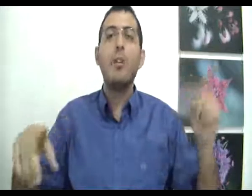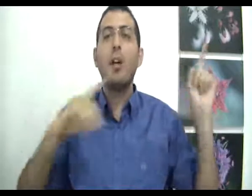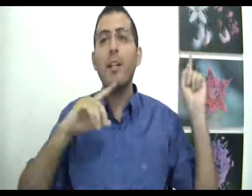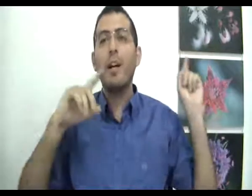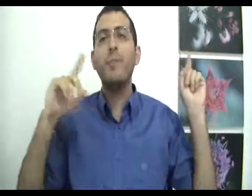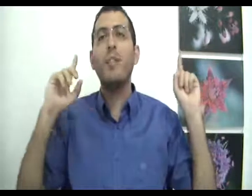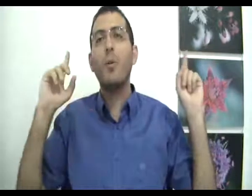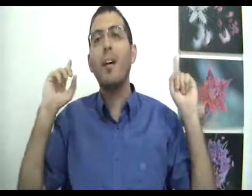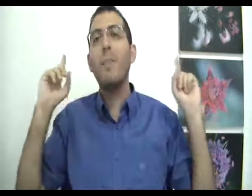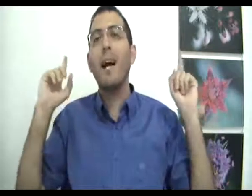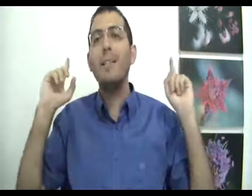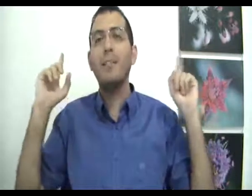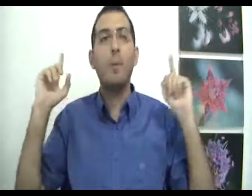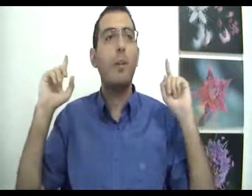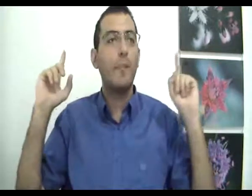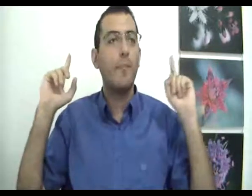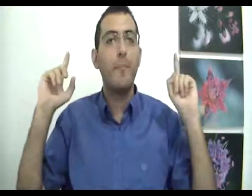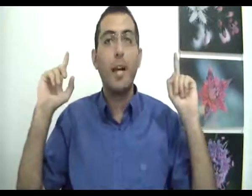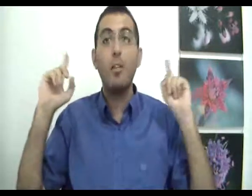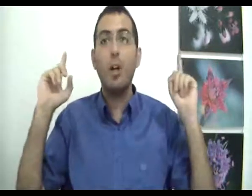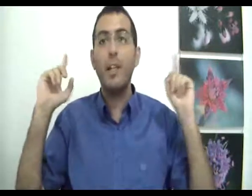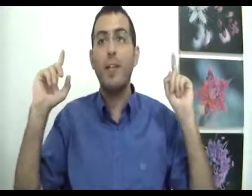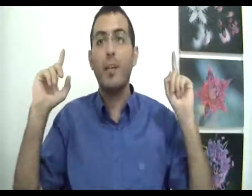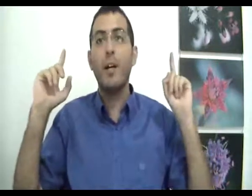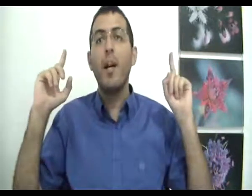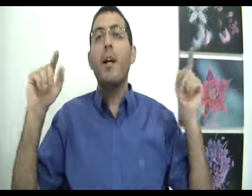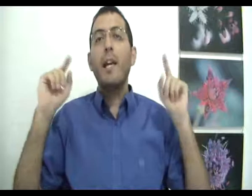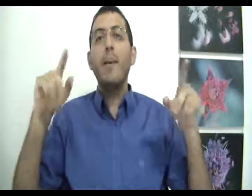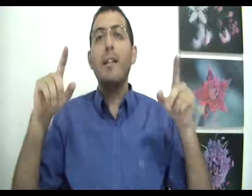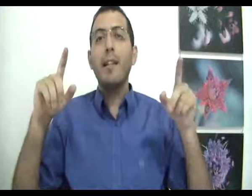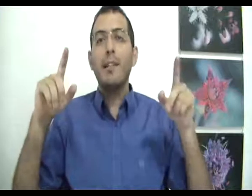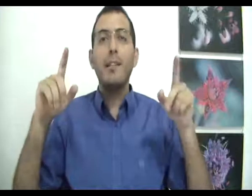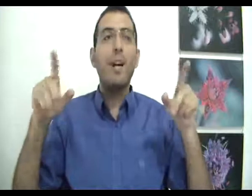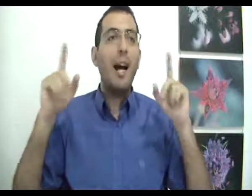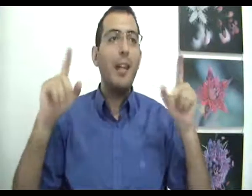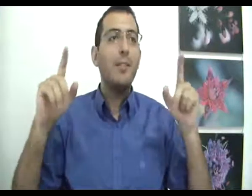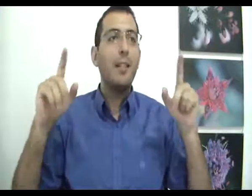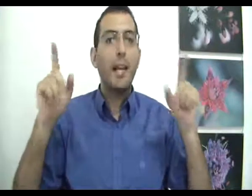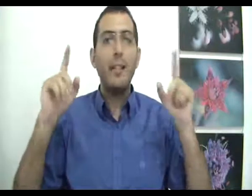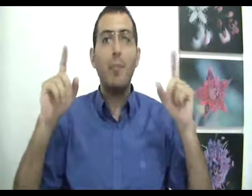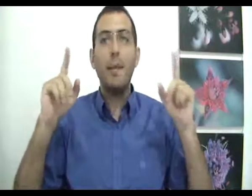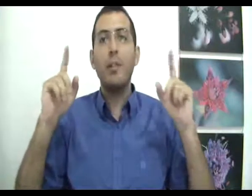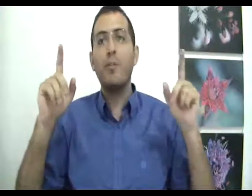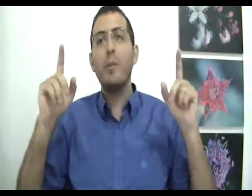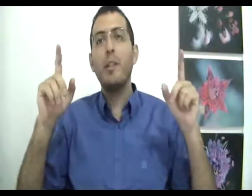כל הדברים שקרו לך מאז ומעולם. על כל הדברים. אם הגעת לכזה דבר, אז הגעת באמת לטוב אמיתי,